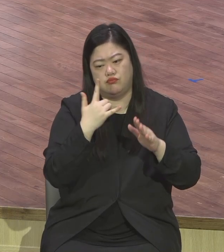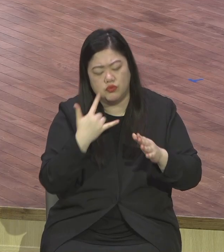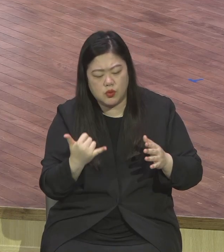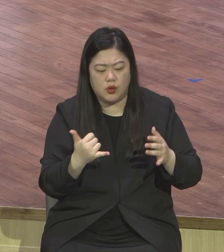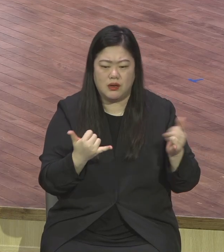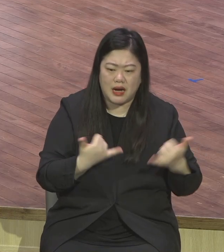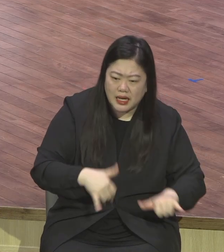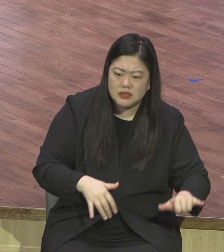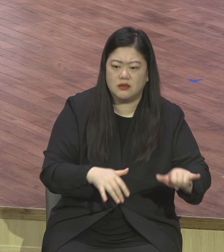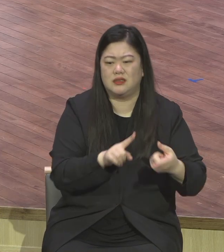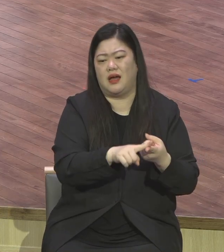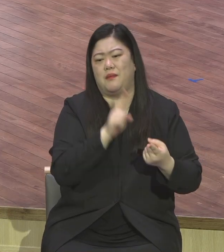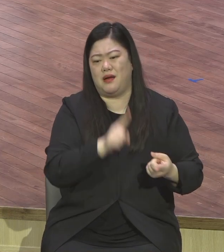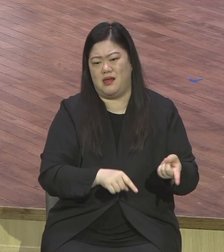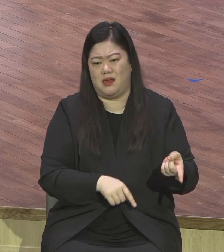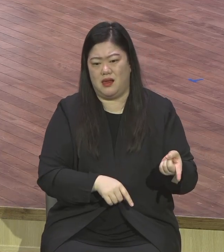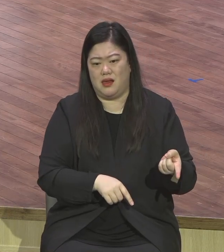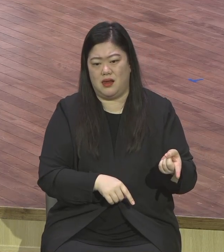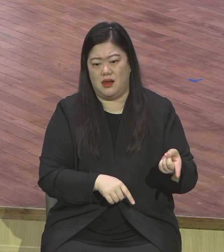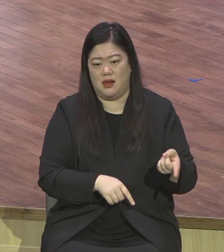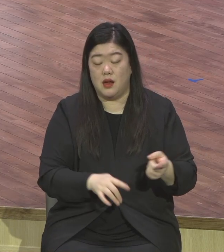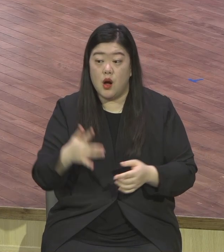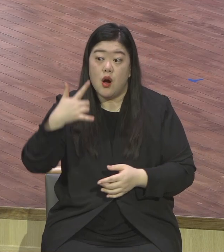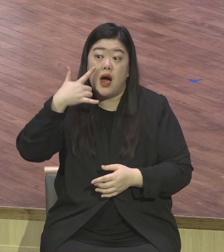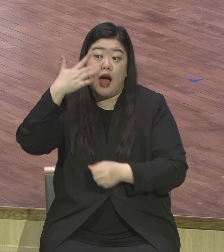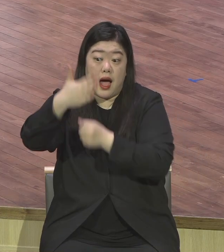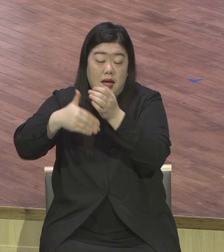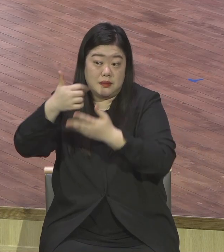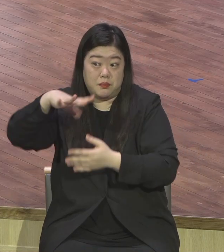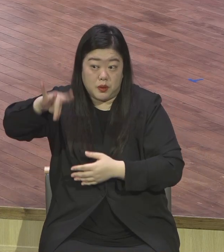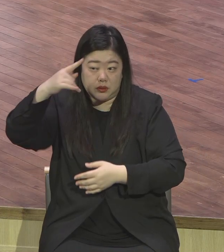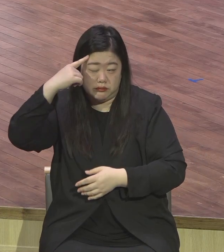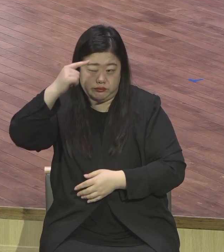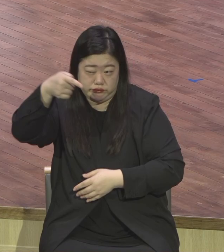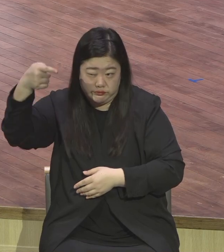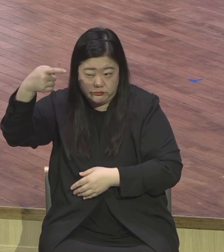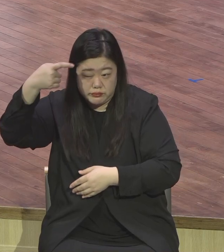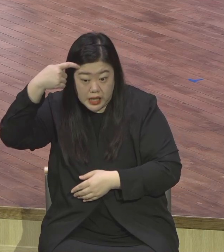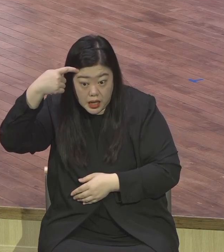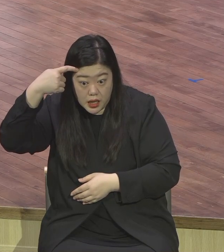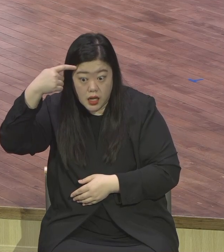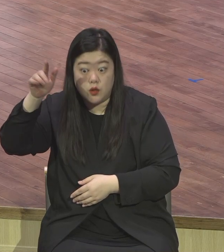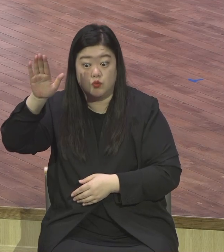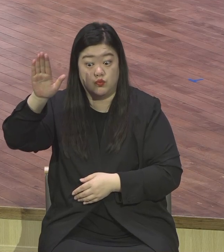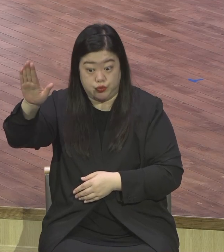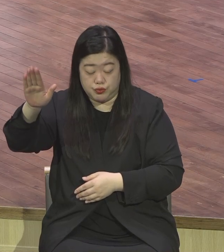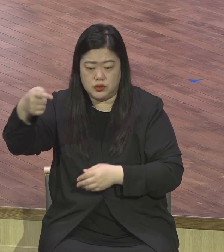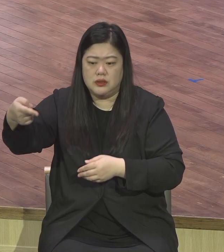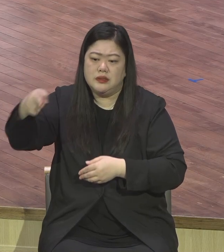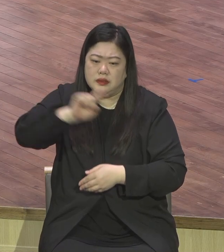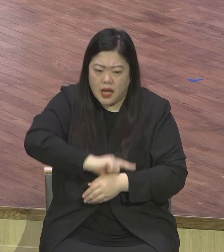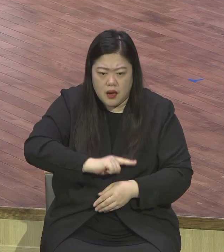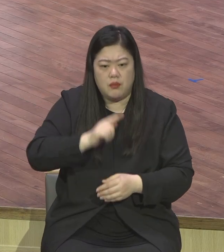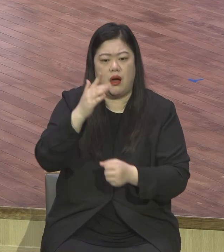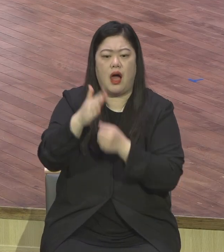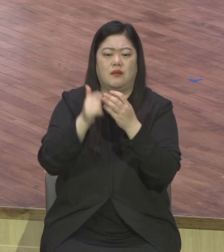현세에 갚아주신다. 반드시 갚아주신다. 그것도 뭐요? 여러 배를 받고